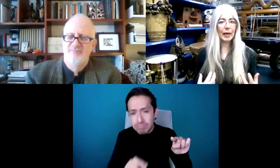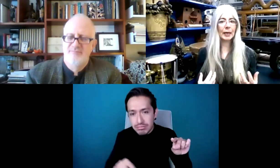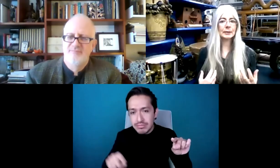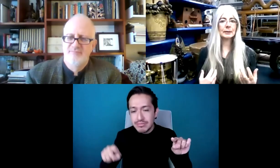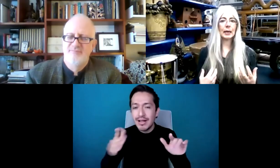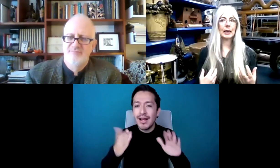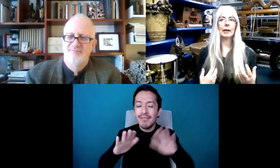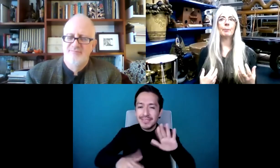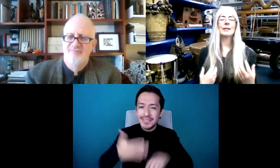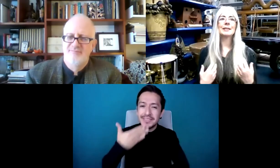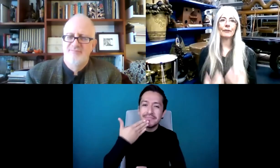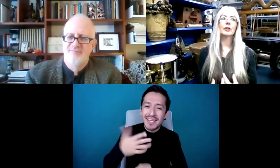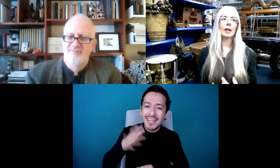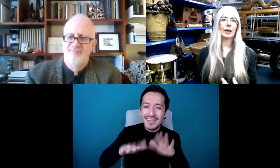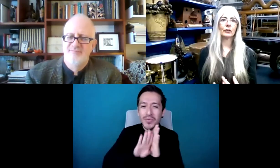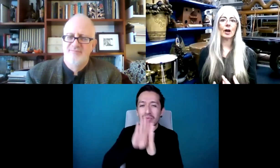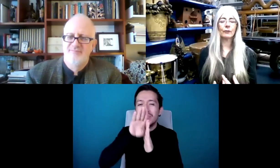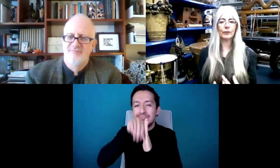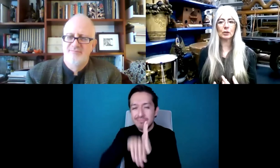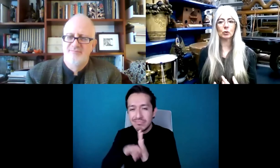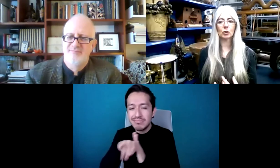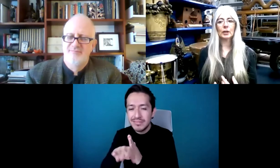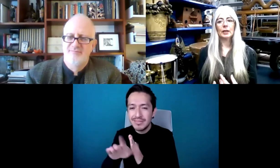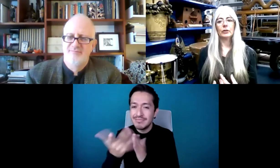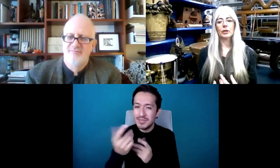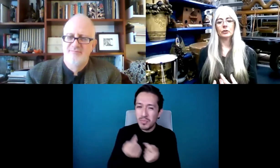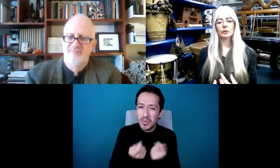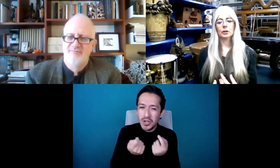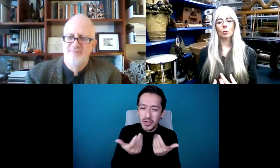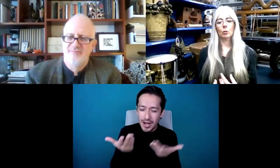diría que es un poco de ambas. Sin embargo,